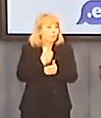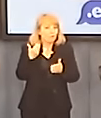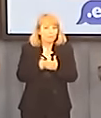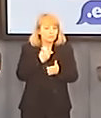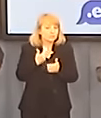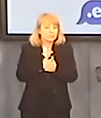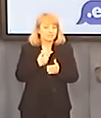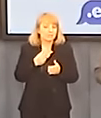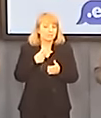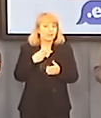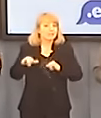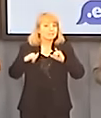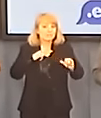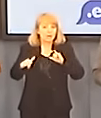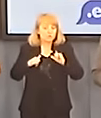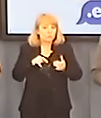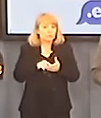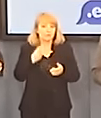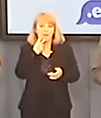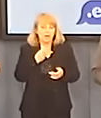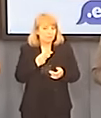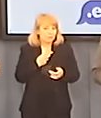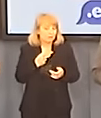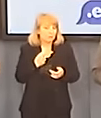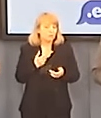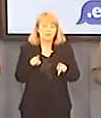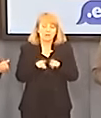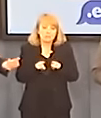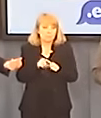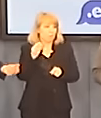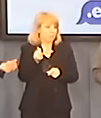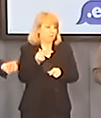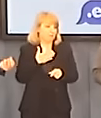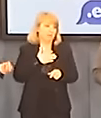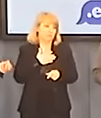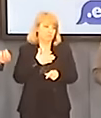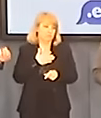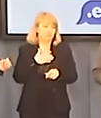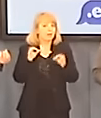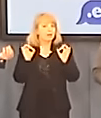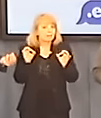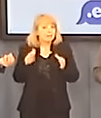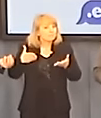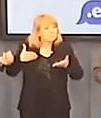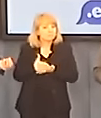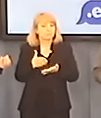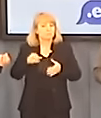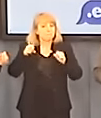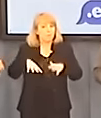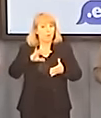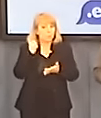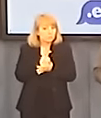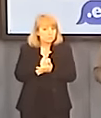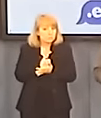forma zarządzania nie tylko energią, ale też i naszymi finansami. Proszę sobie wyobrazić, że przez brak ustawy